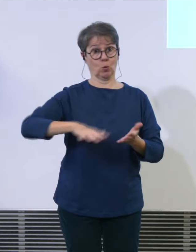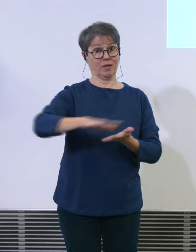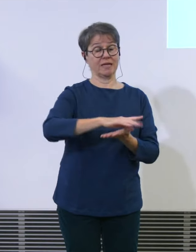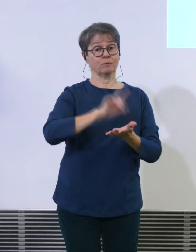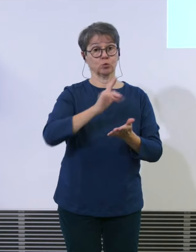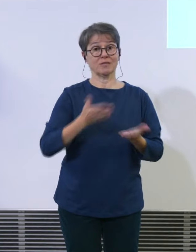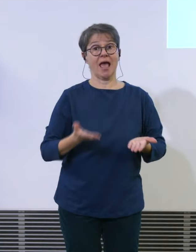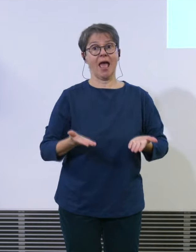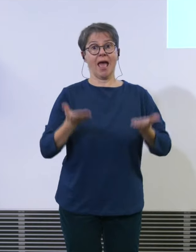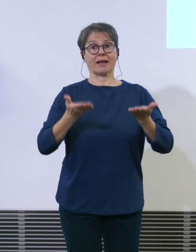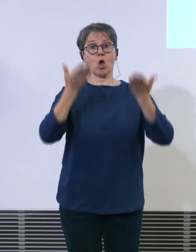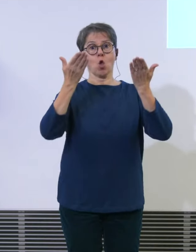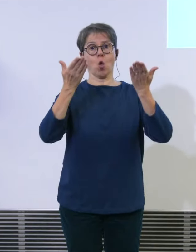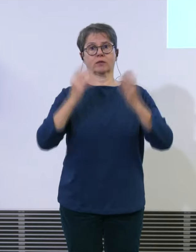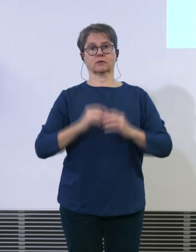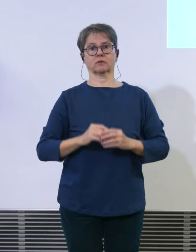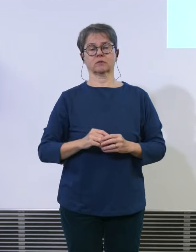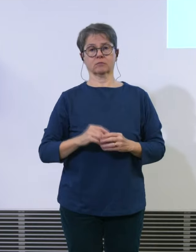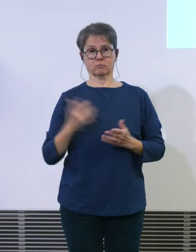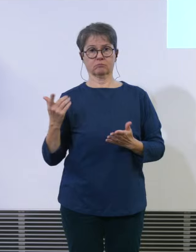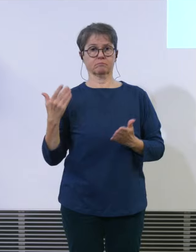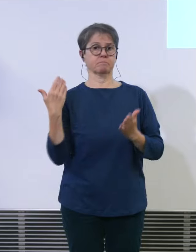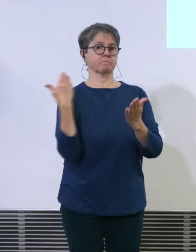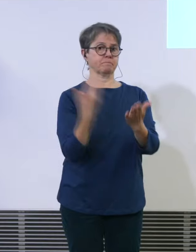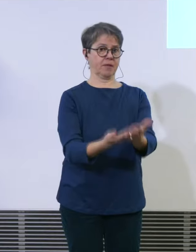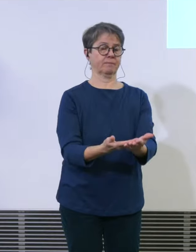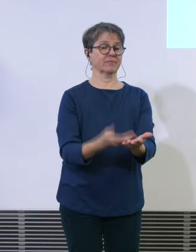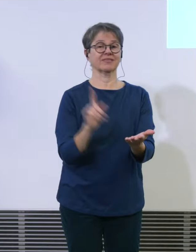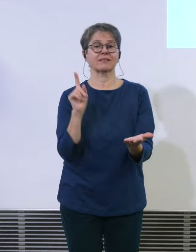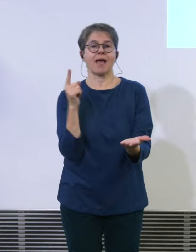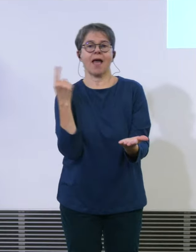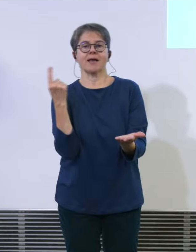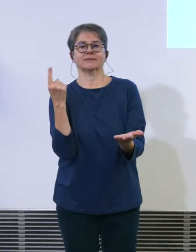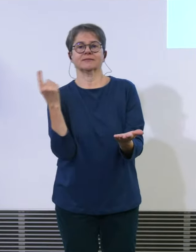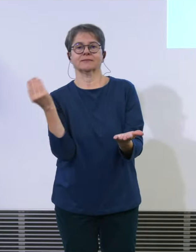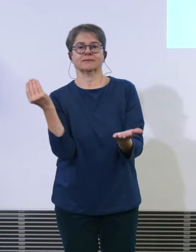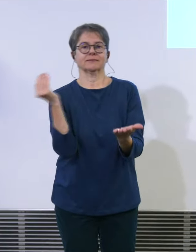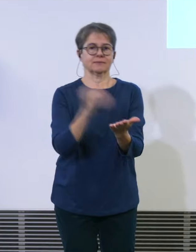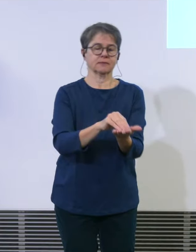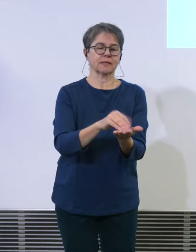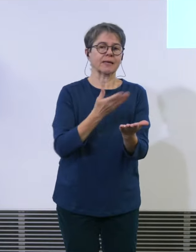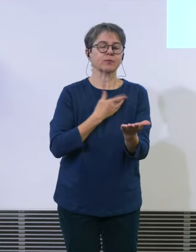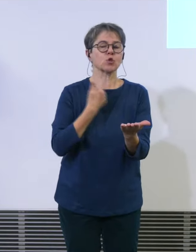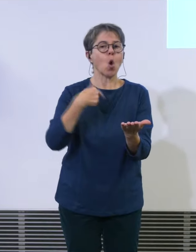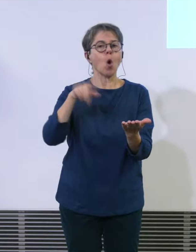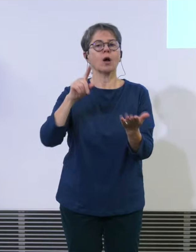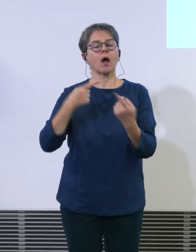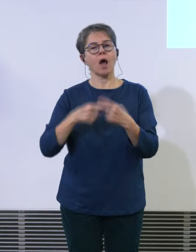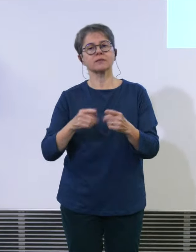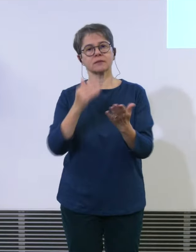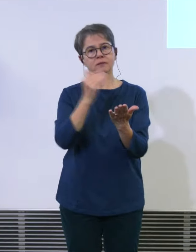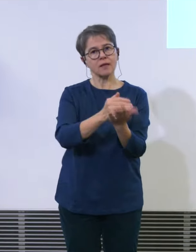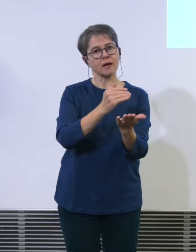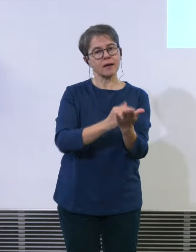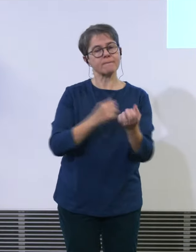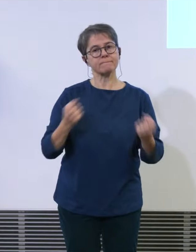zwar unter anderem das ist nicht die einzige massnahme muss ich sagen da gibt es noch ganz viel aber unter anderem durch Verlängerung der Piste